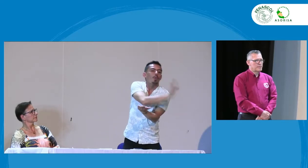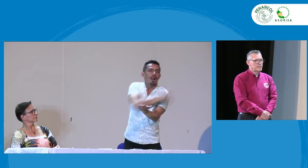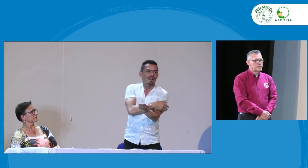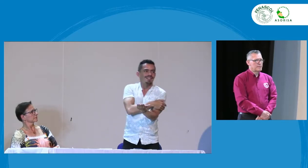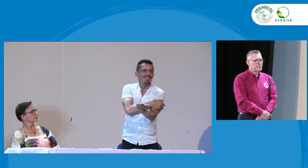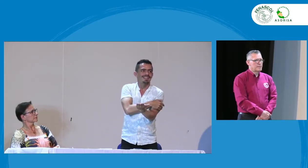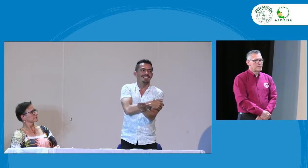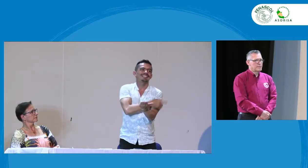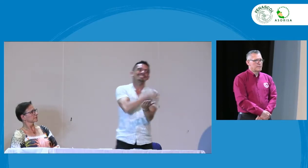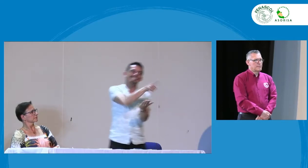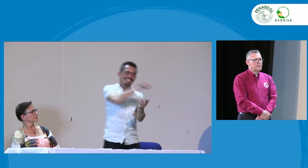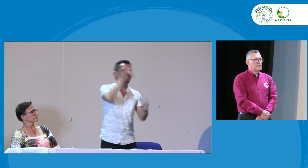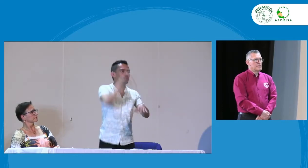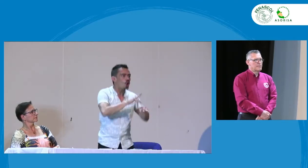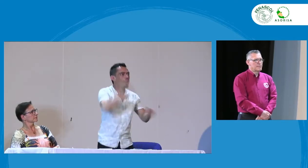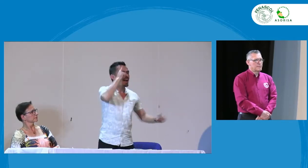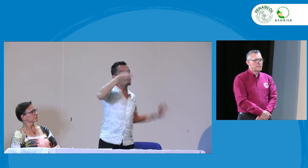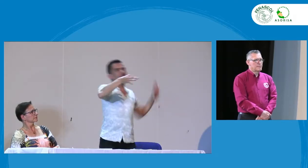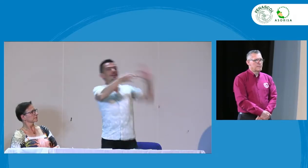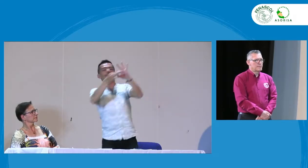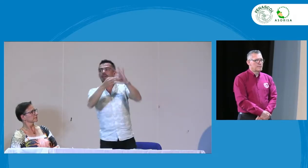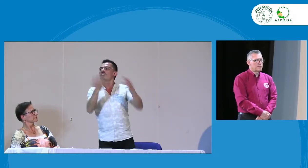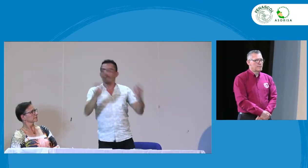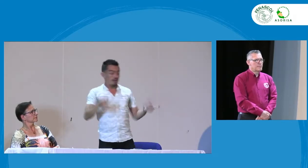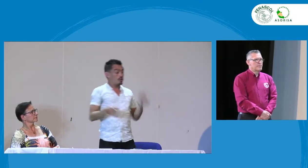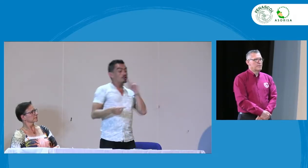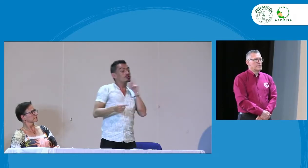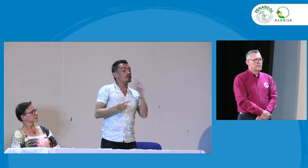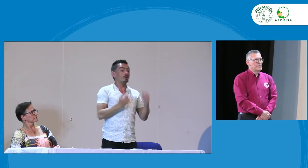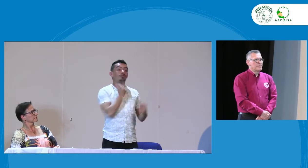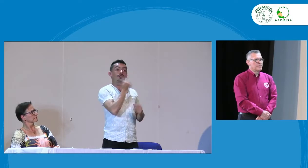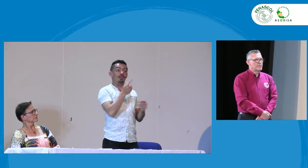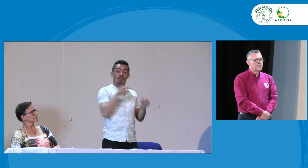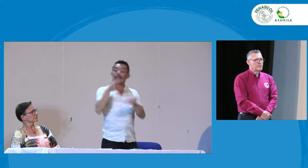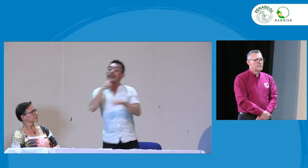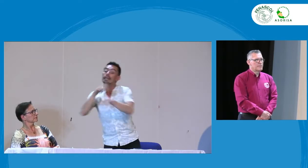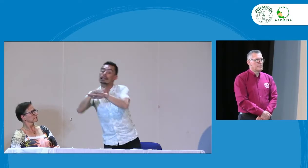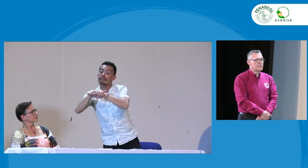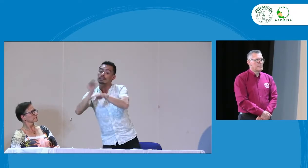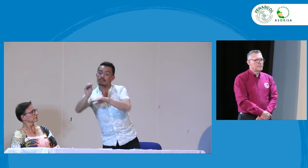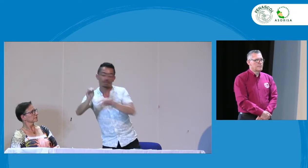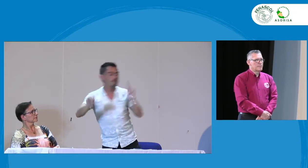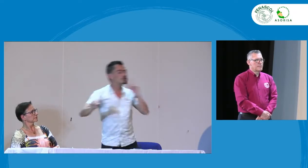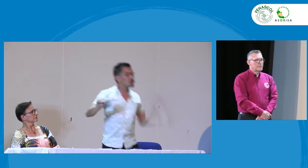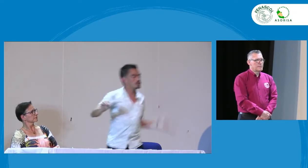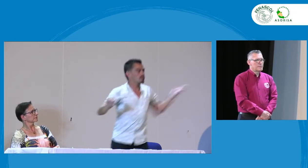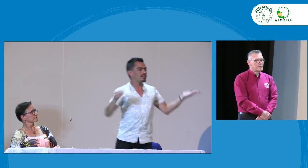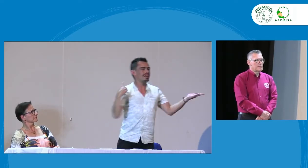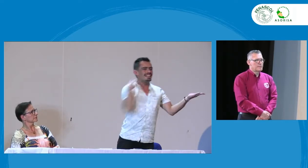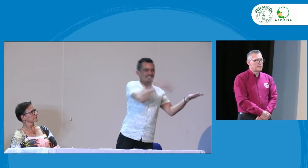propuesta general y deja de alguna manera la autonomía para que cada quien decida cómo poder hacer este tipo de implementación